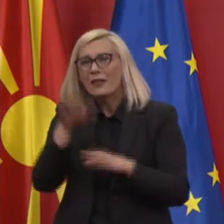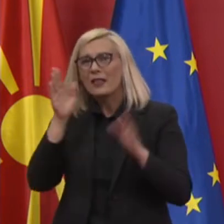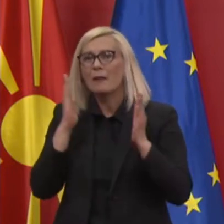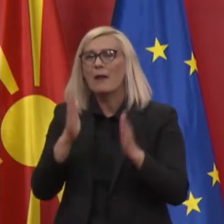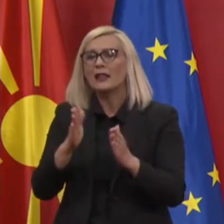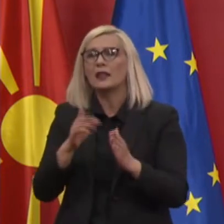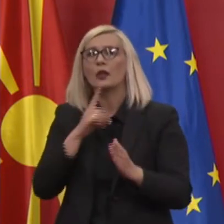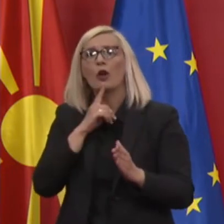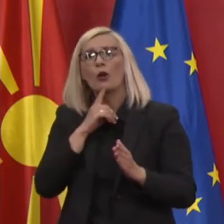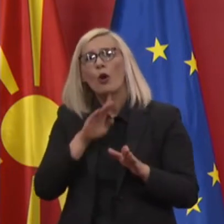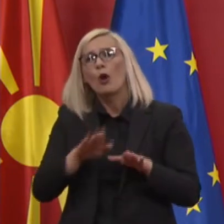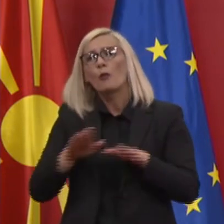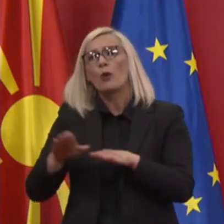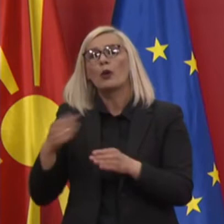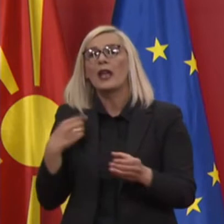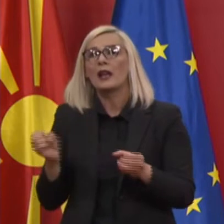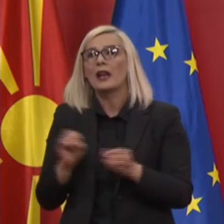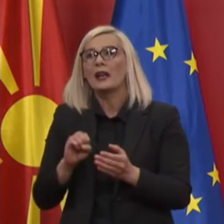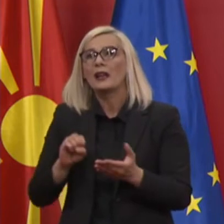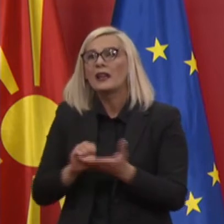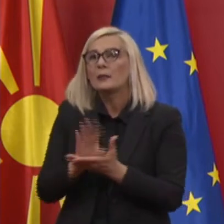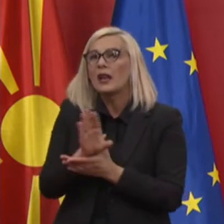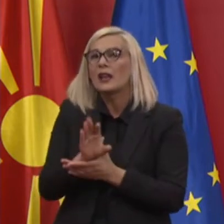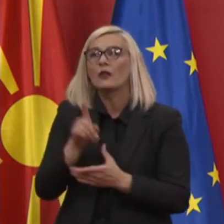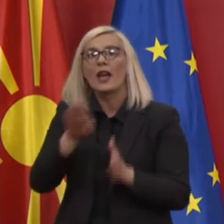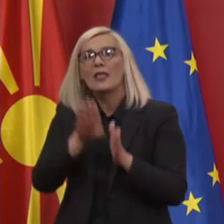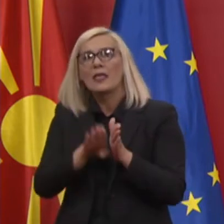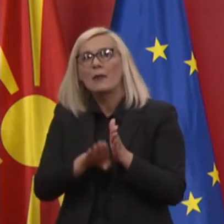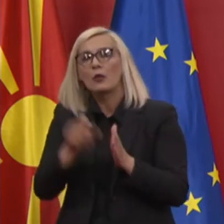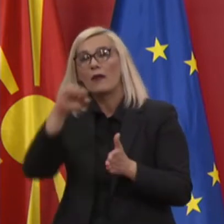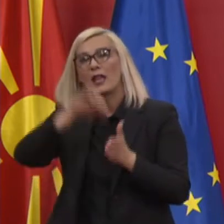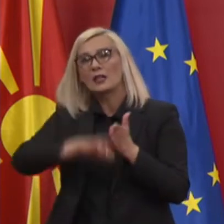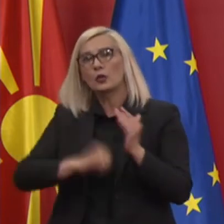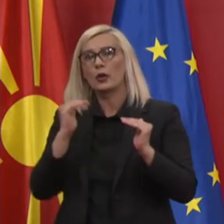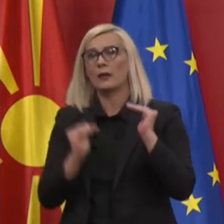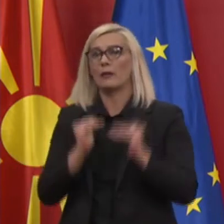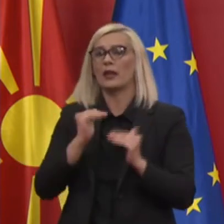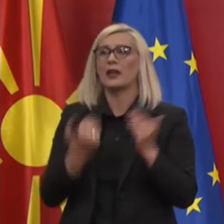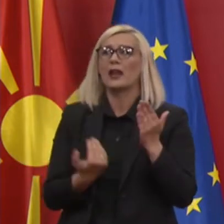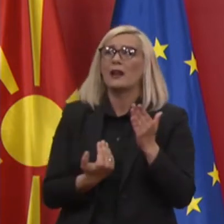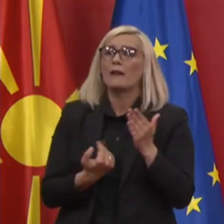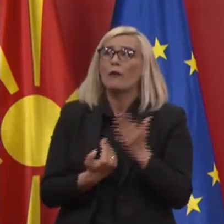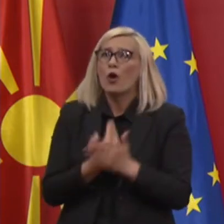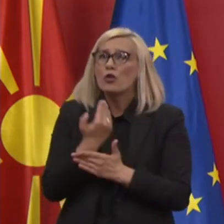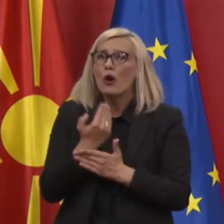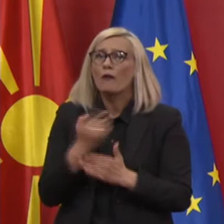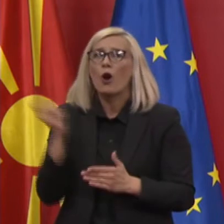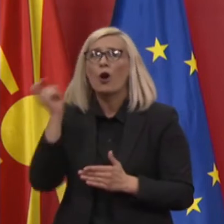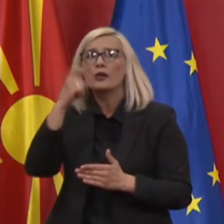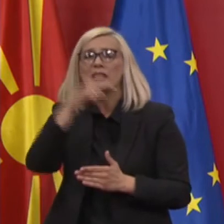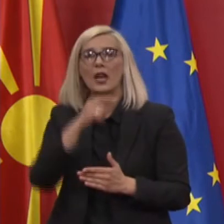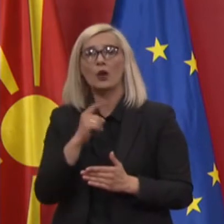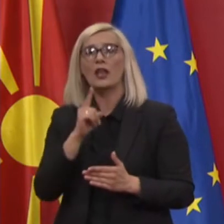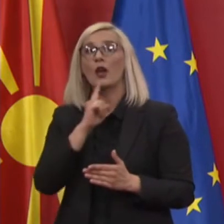постепено ке се спроведува намалувањето на рестрикцијите во едно ново секојдневие за кое